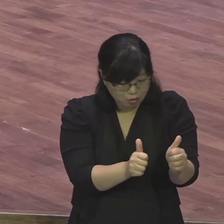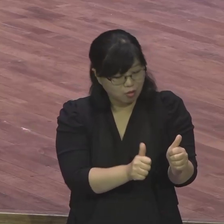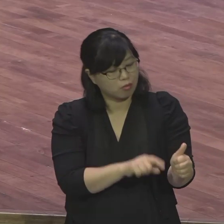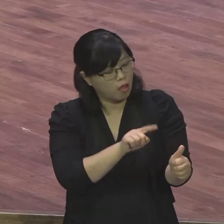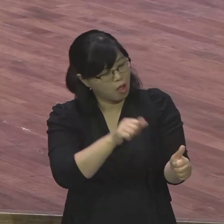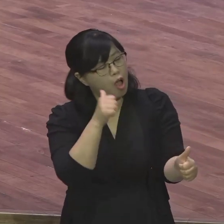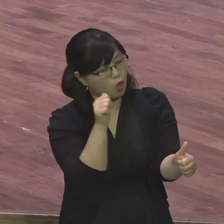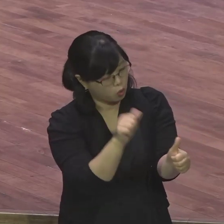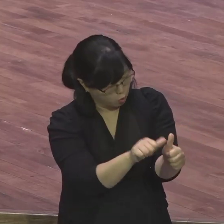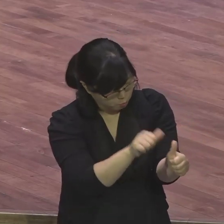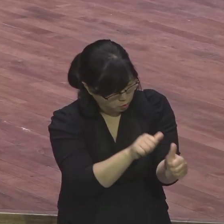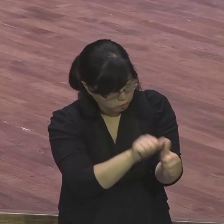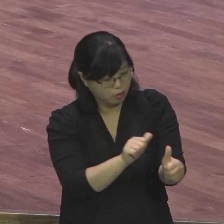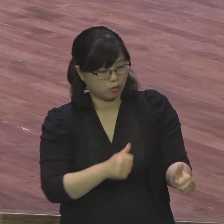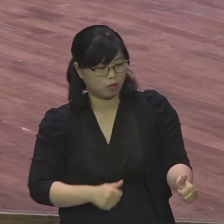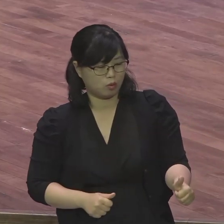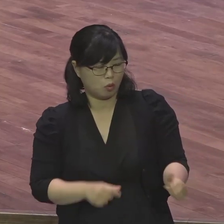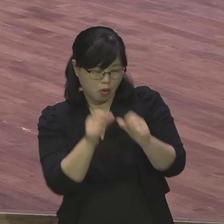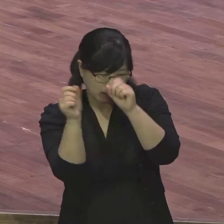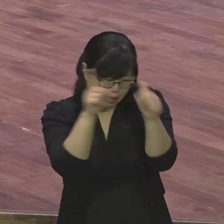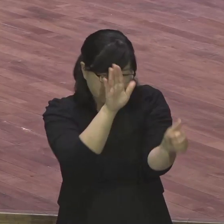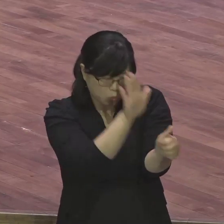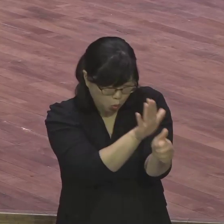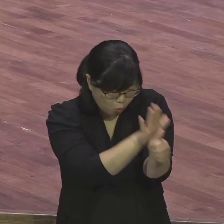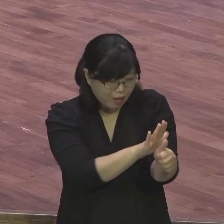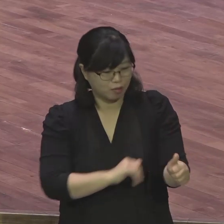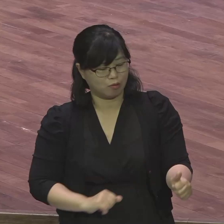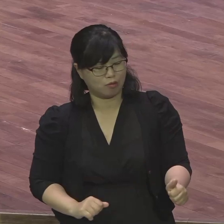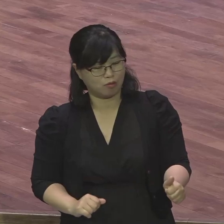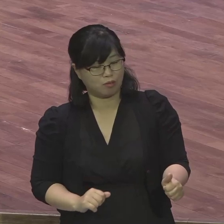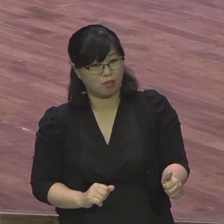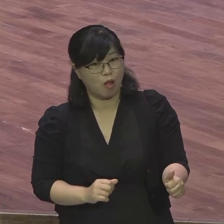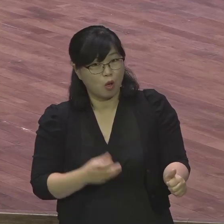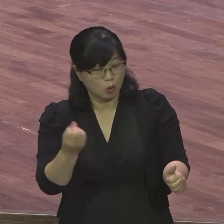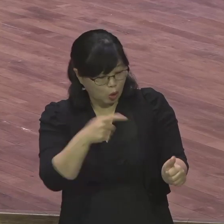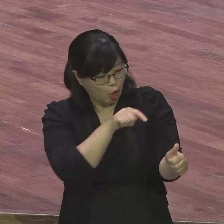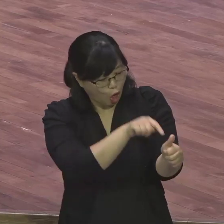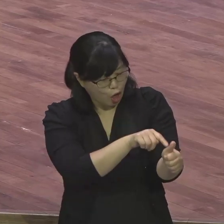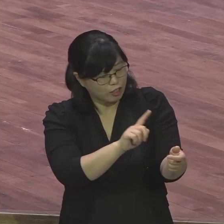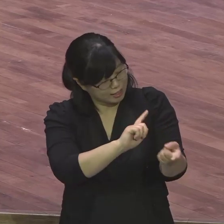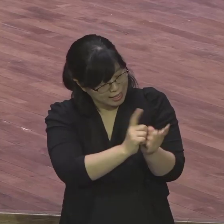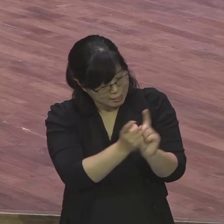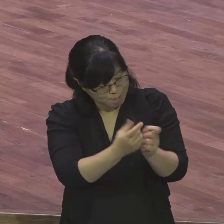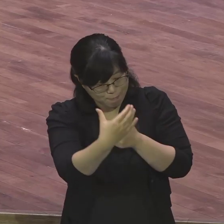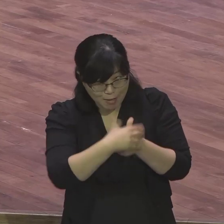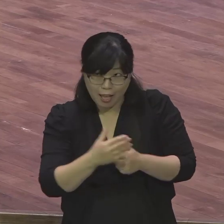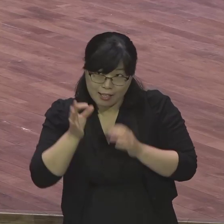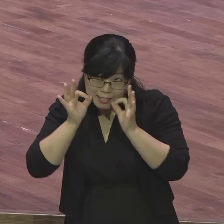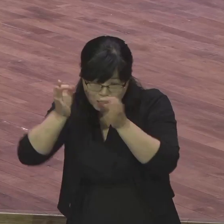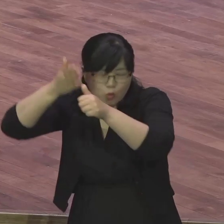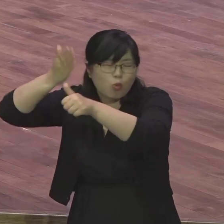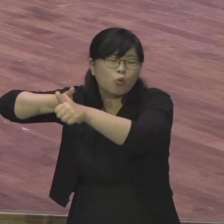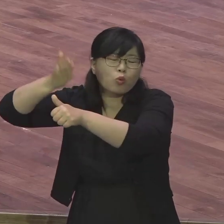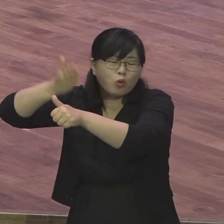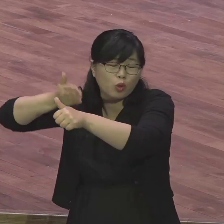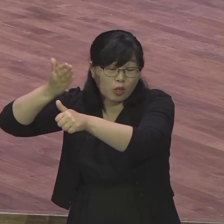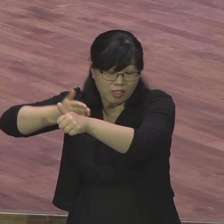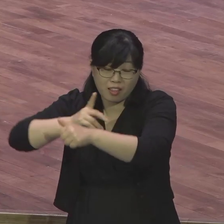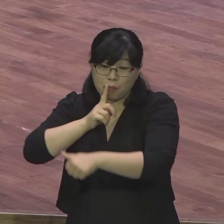계신다는 거예요 그 성령이 여러분이 예수 믿는 순간에 예수의 영이 들어서서 여러분과 영혼에 함께 계시면서 어디까지 계시느냐